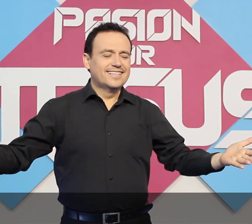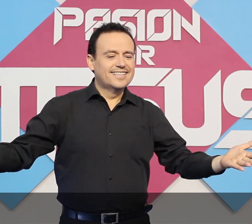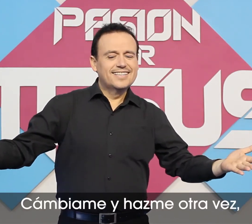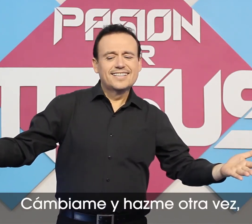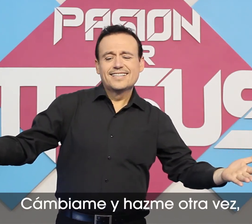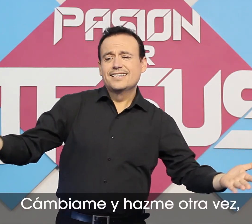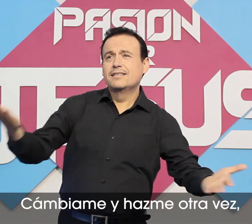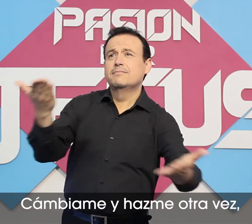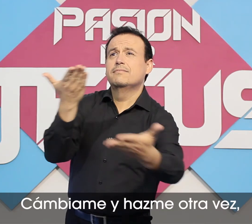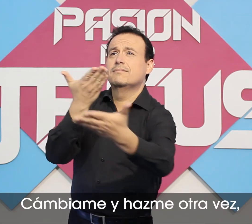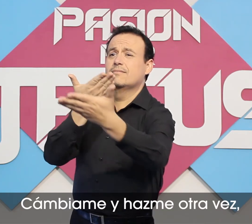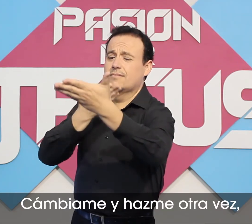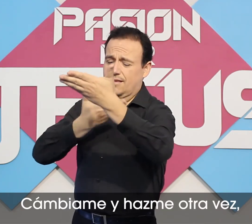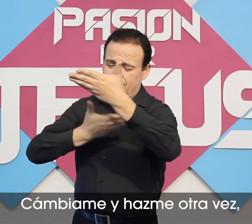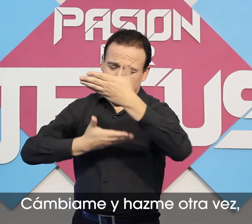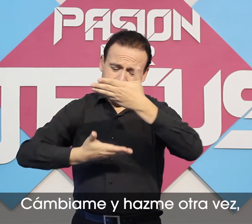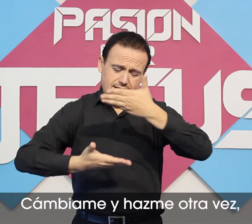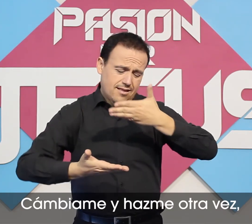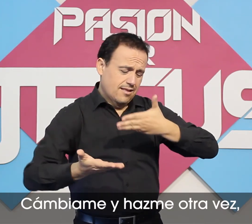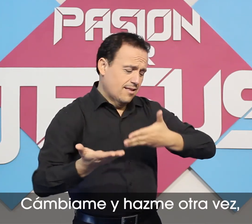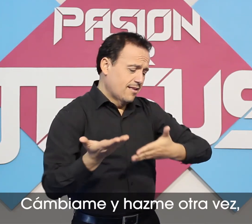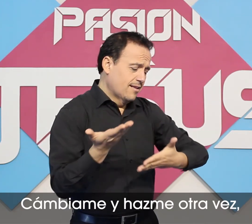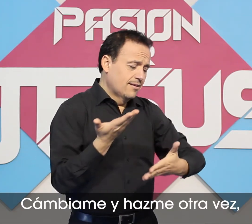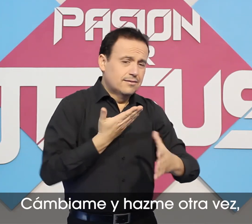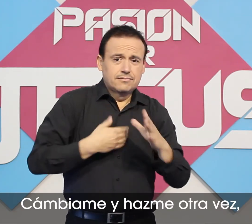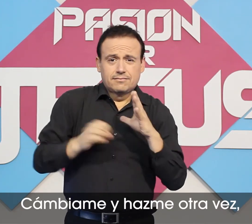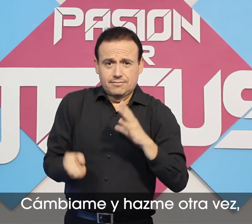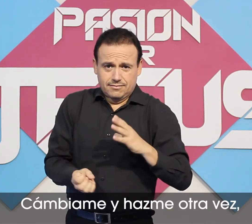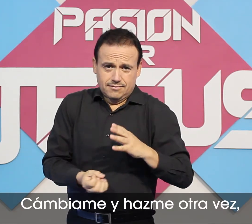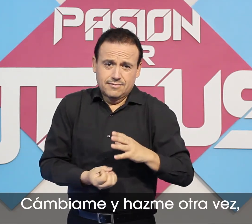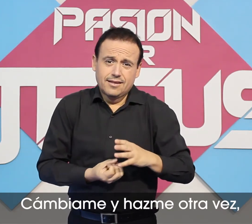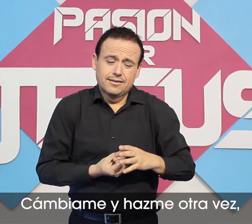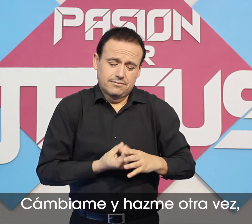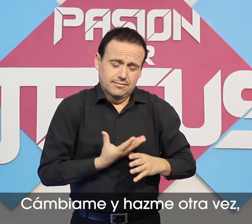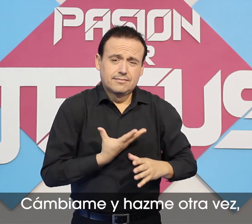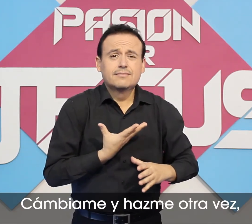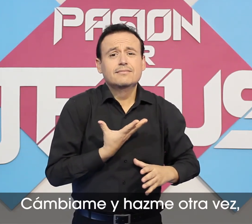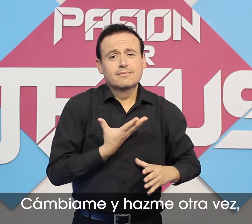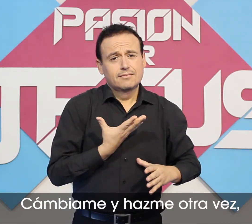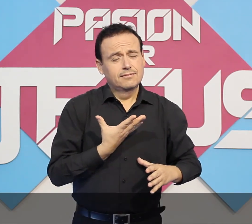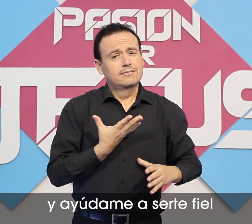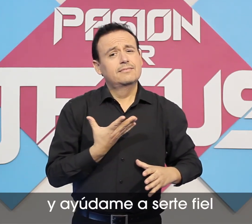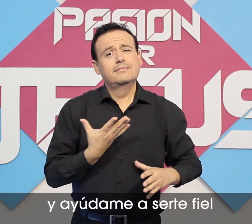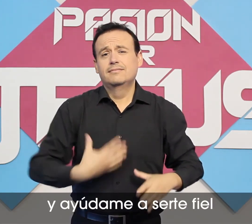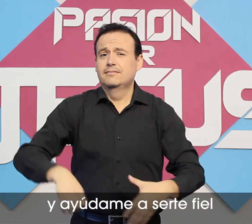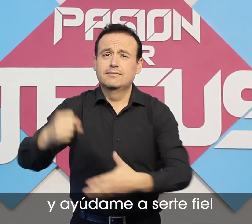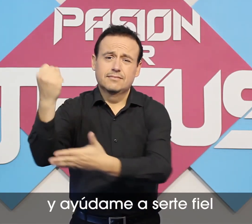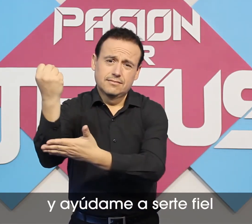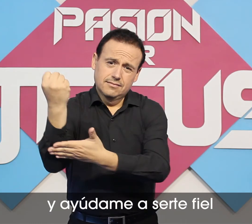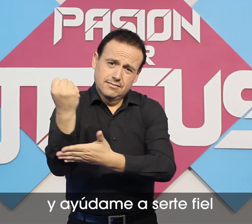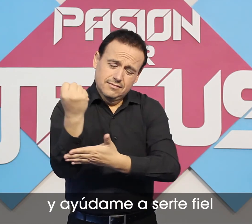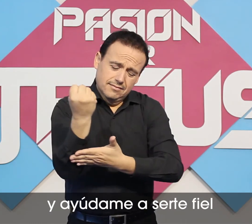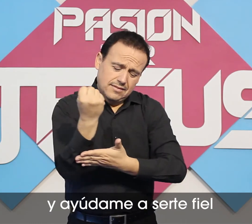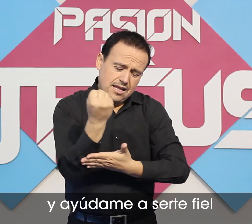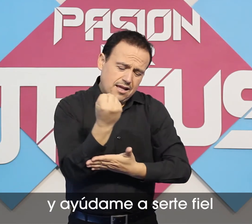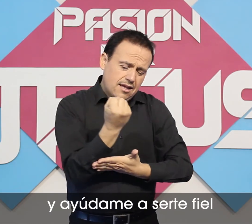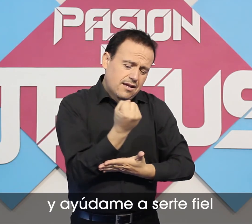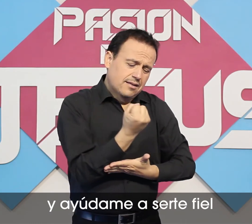Cámbiame y hazme otra vez Cámbiame ayúdame a